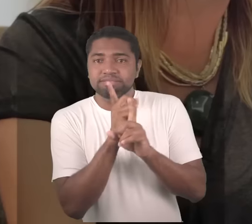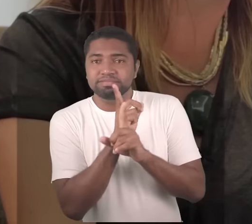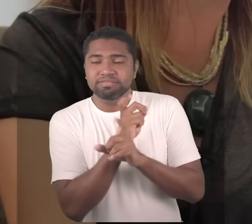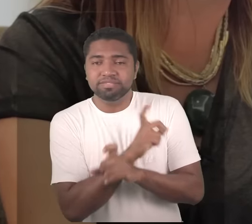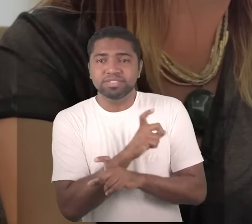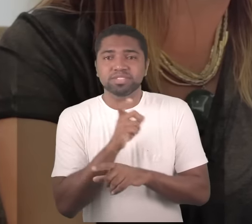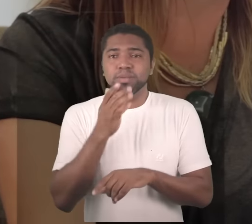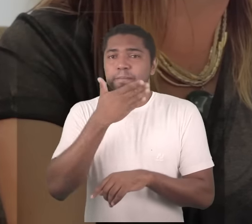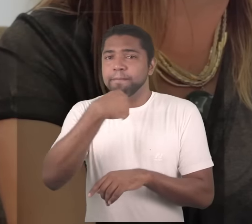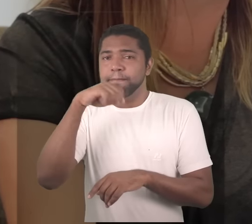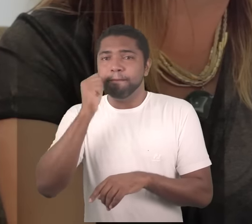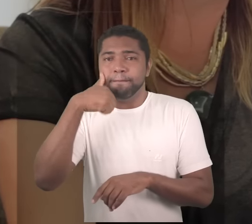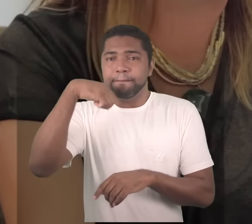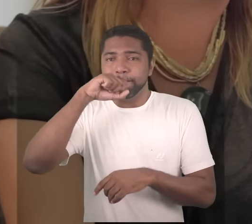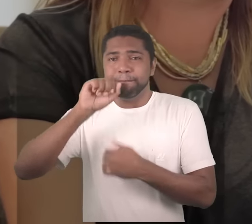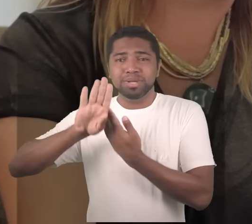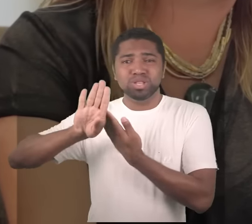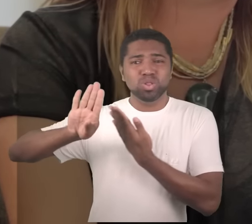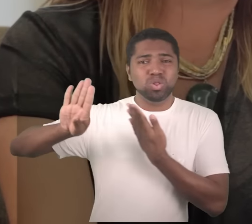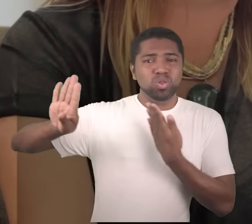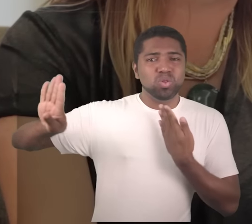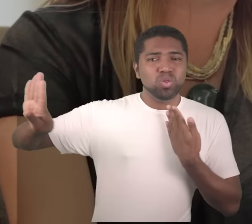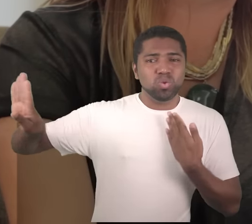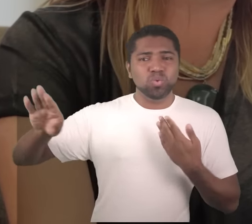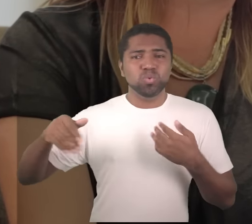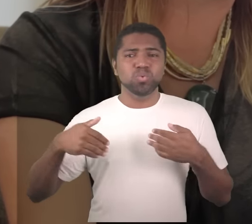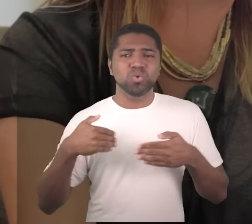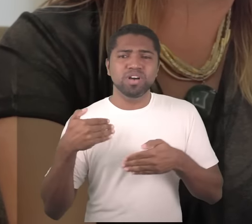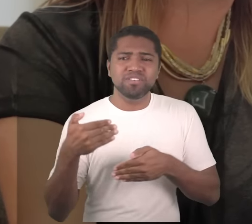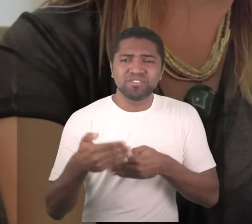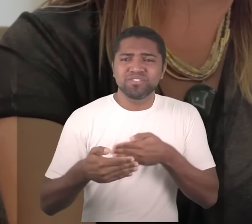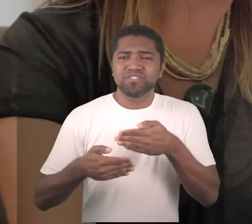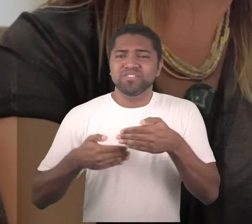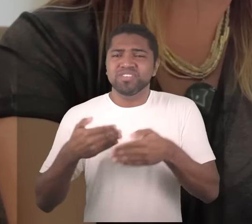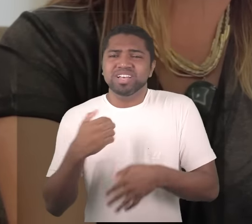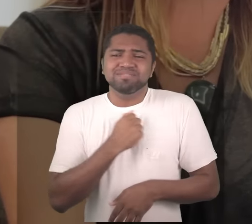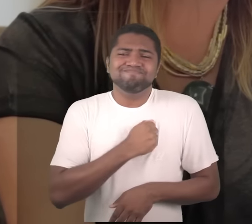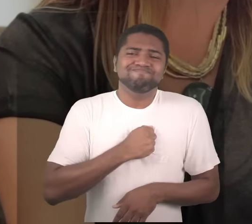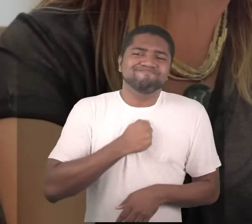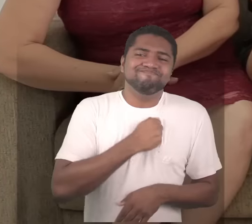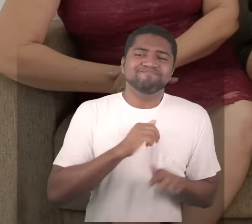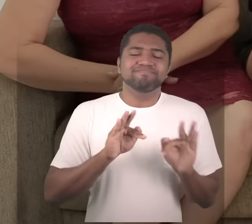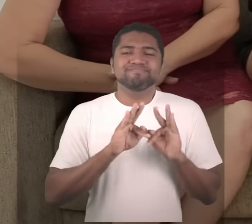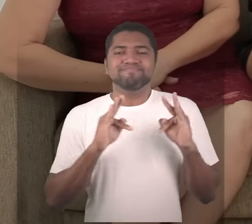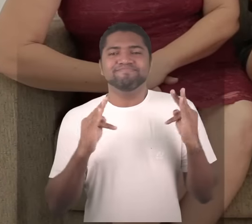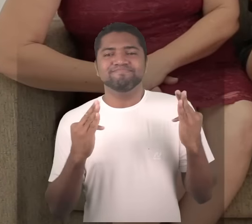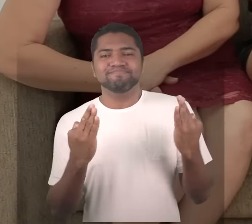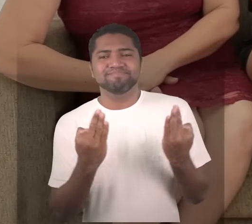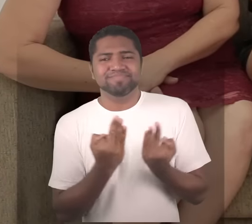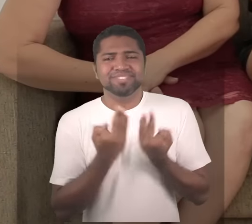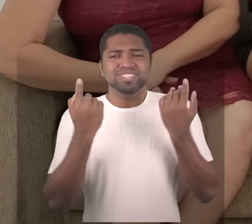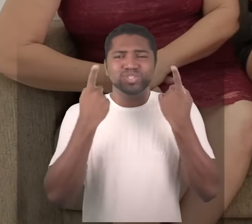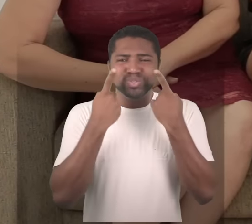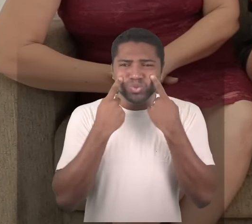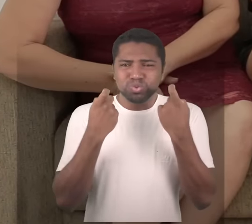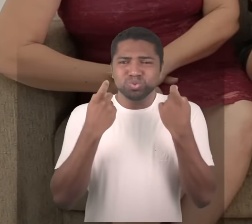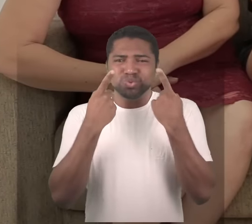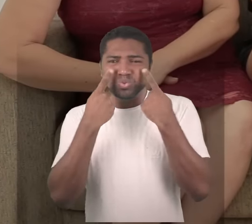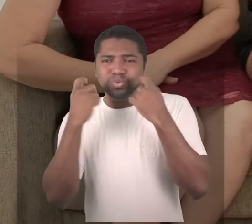pais e teve um período de muita falta da família então o pai chorou muito quando ele foi para colégio